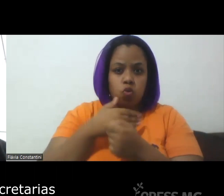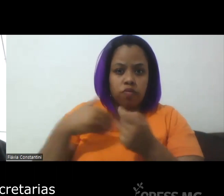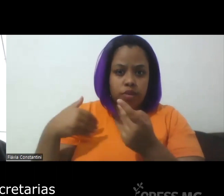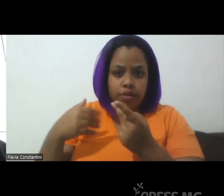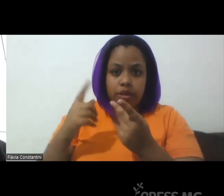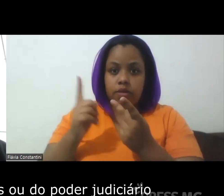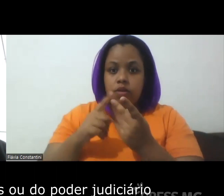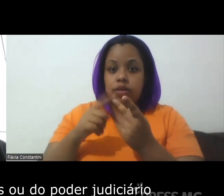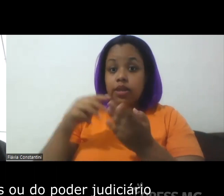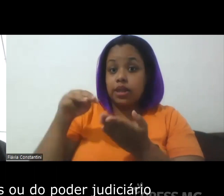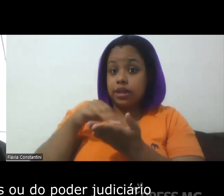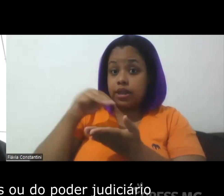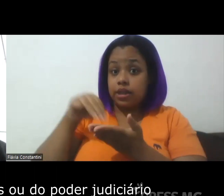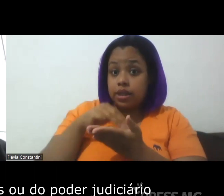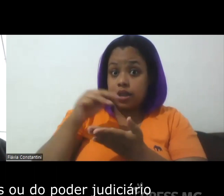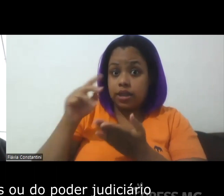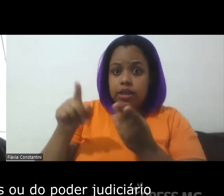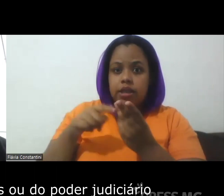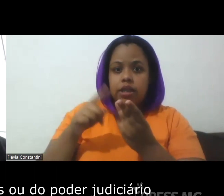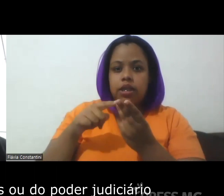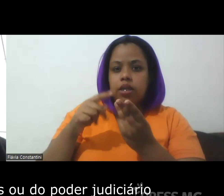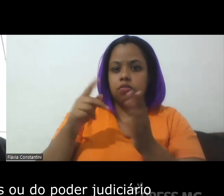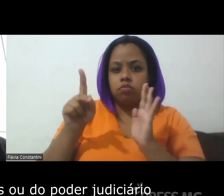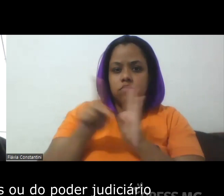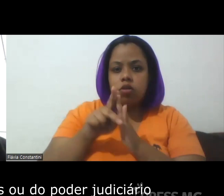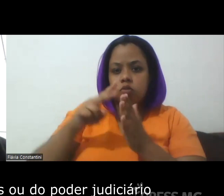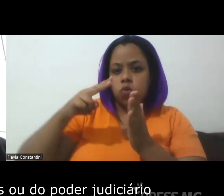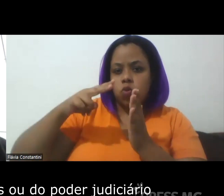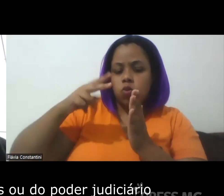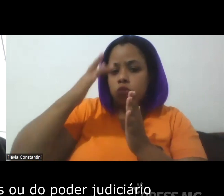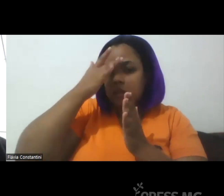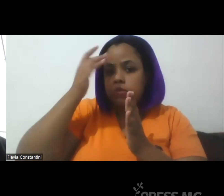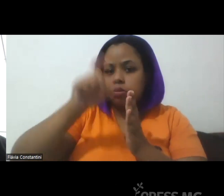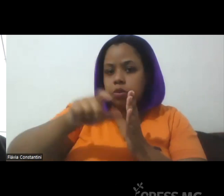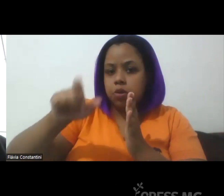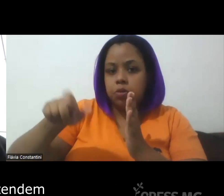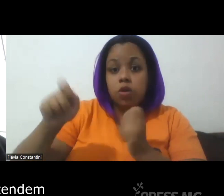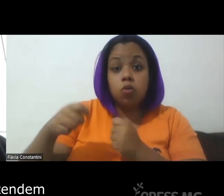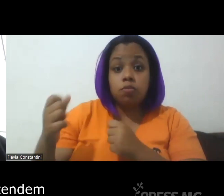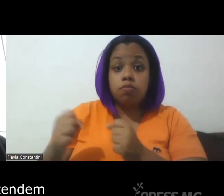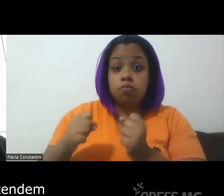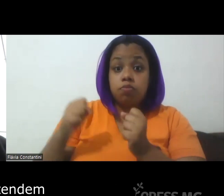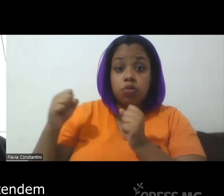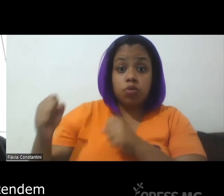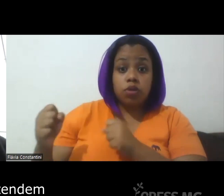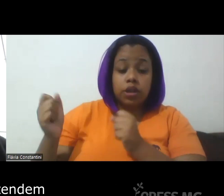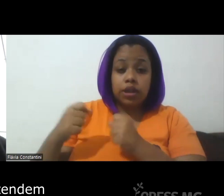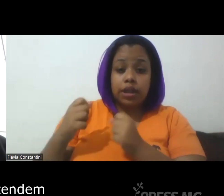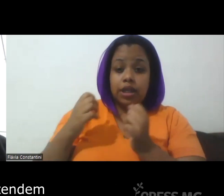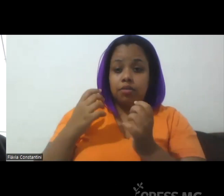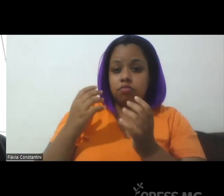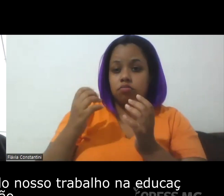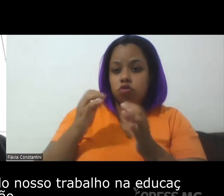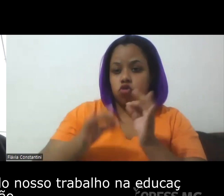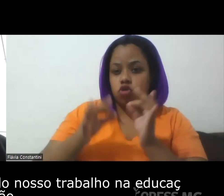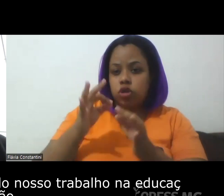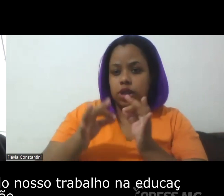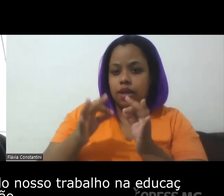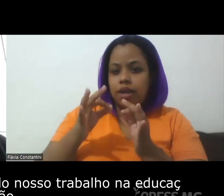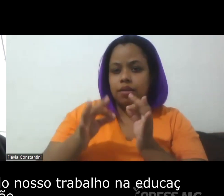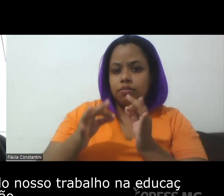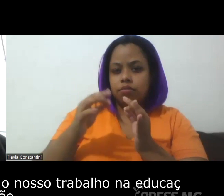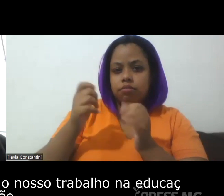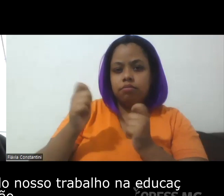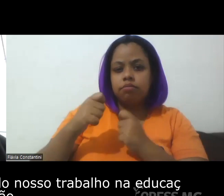secretarias dos próprios diretores ou do poder judiciário que tendem que tendem né a